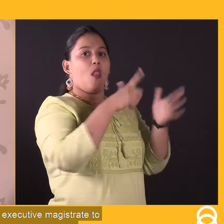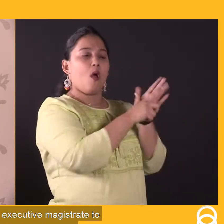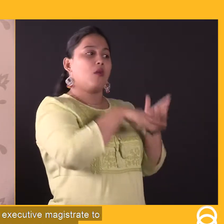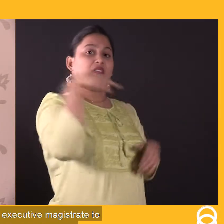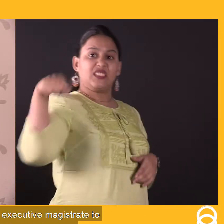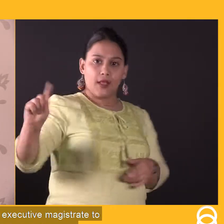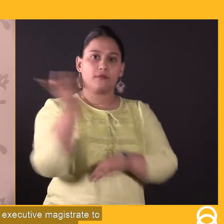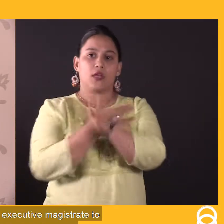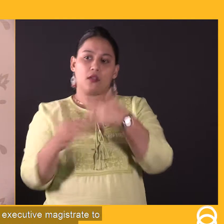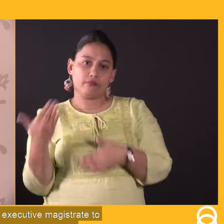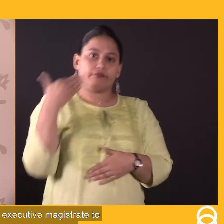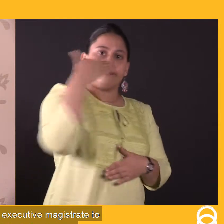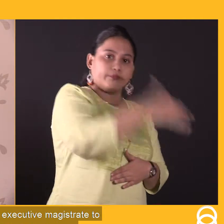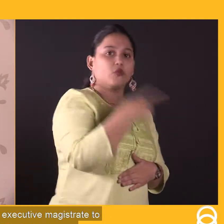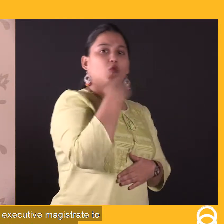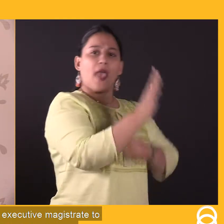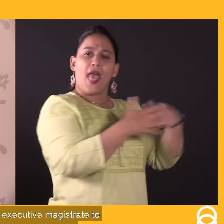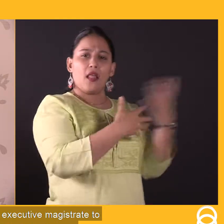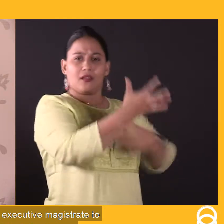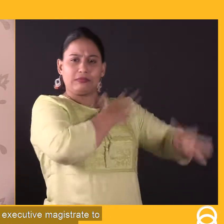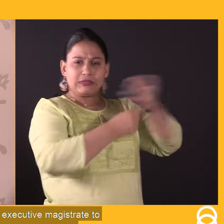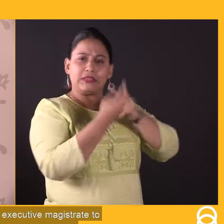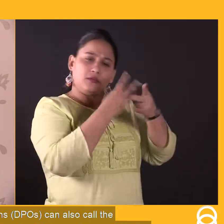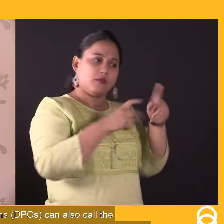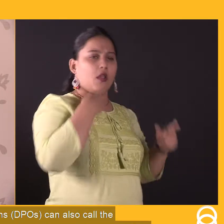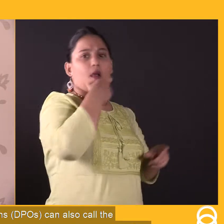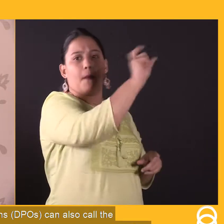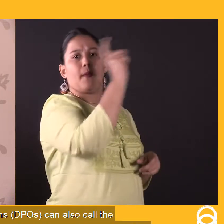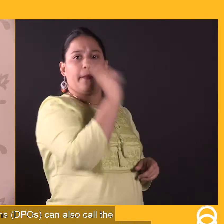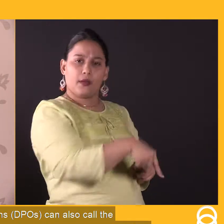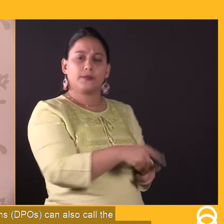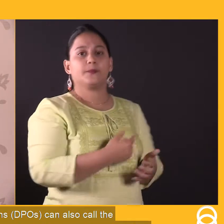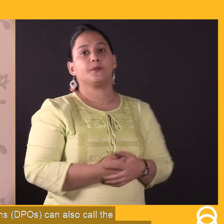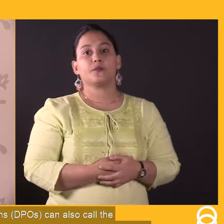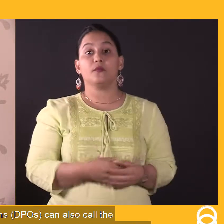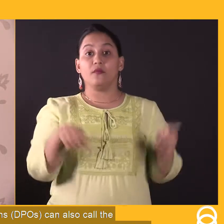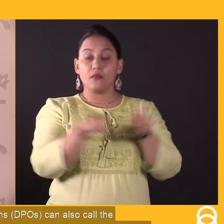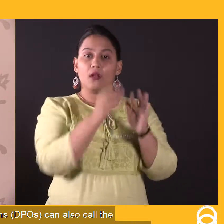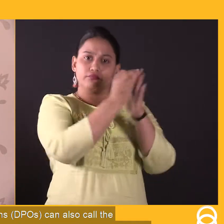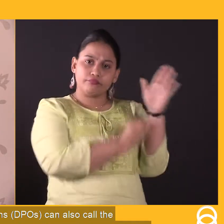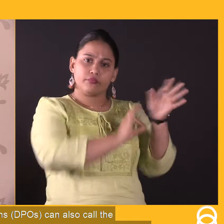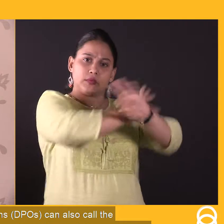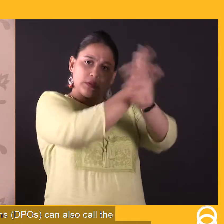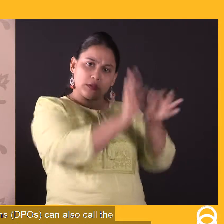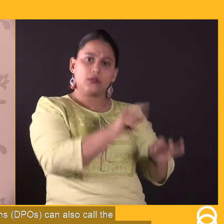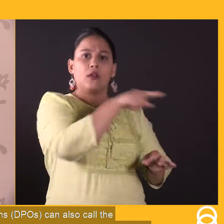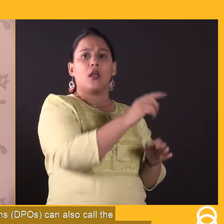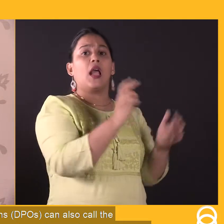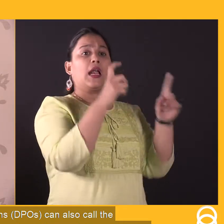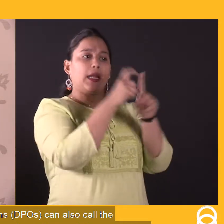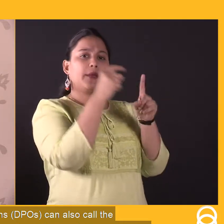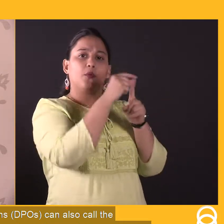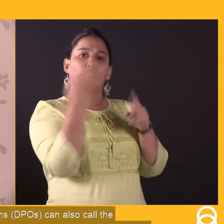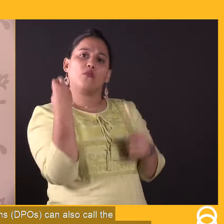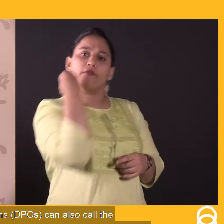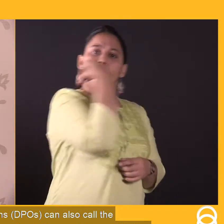जिम्मेवारी होगी कि वो उस हिंसा दुर्वी प्योग के रोके यह जानकारी उस कारिय पालक मजिस्टेट को डीपीओ भी